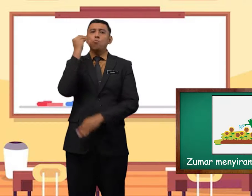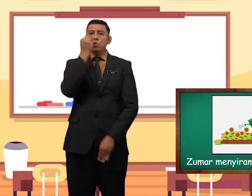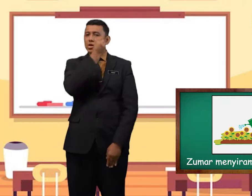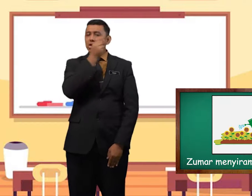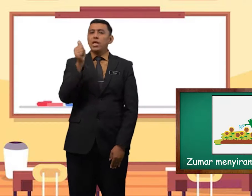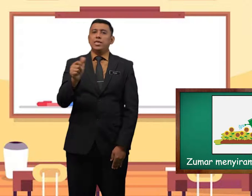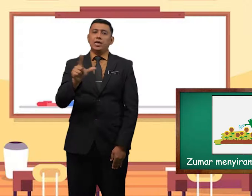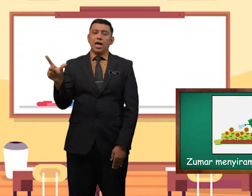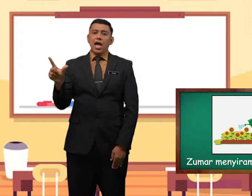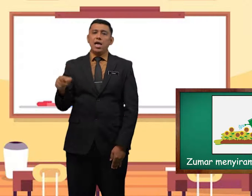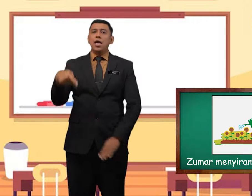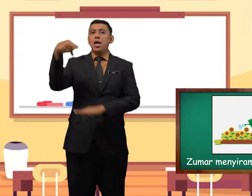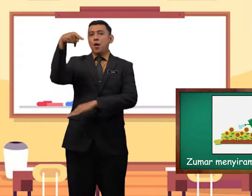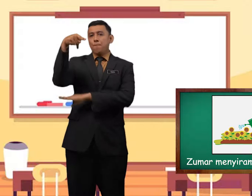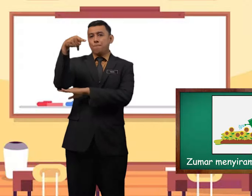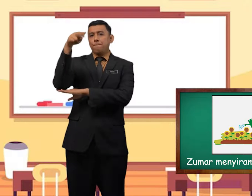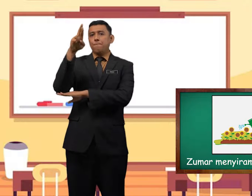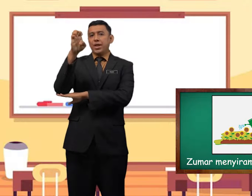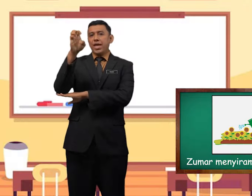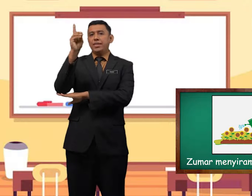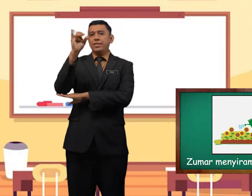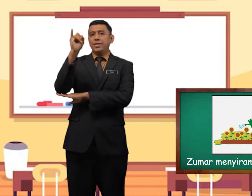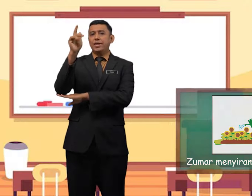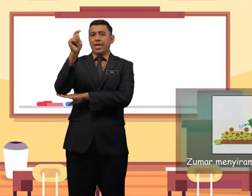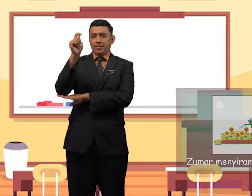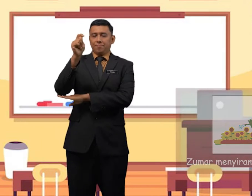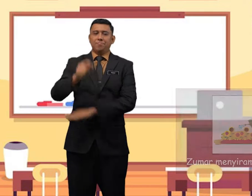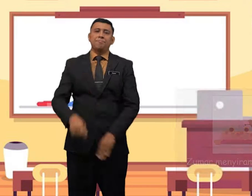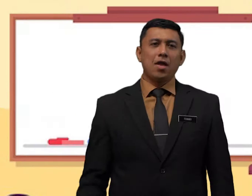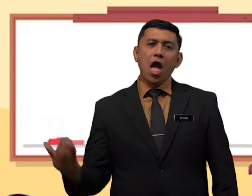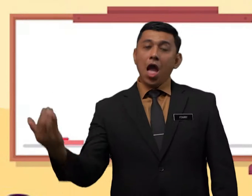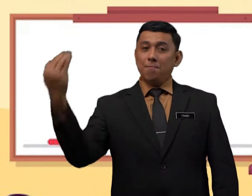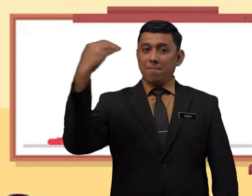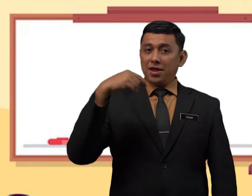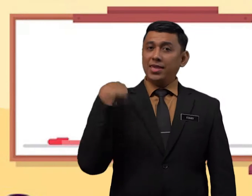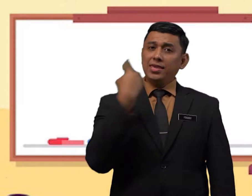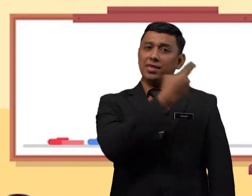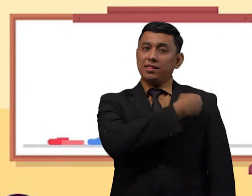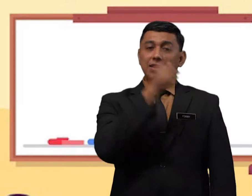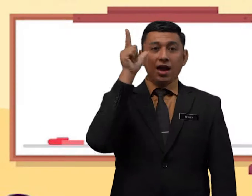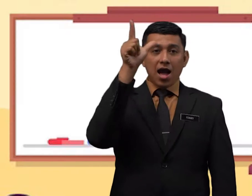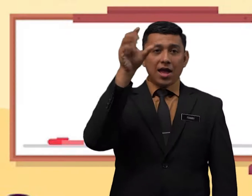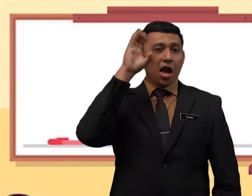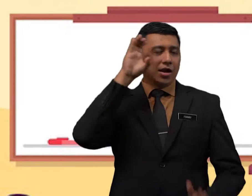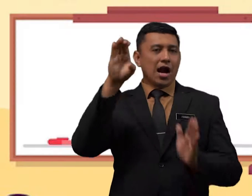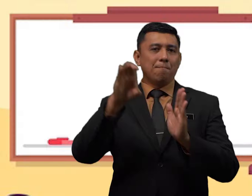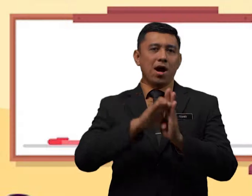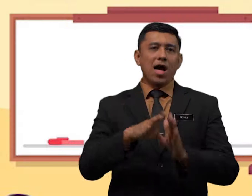bunga ialah predikat. Mari kita lihat gambar